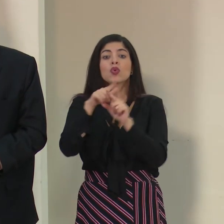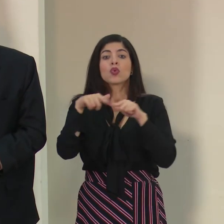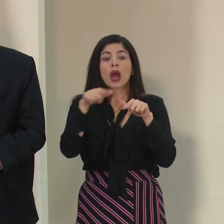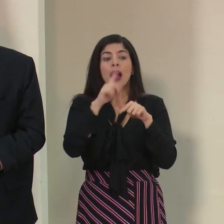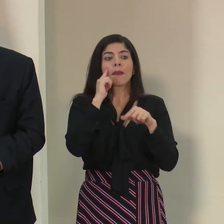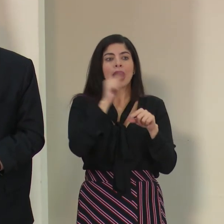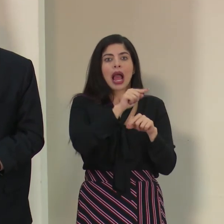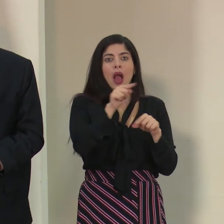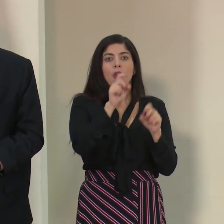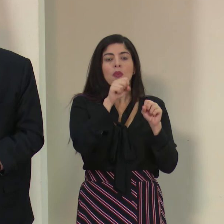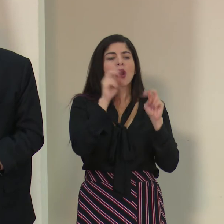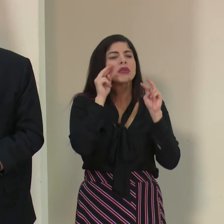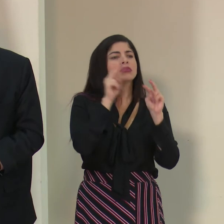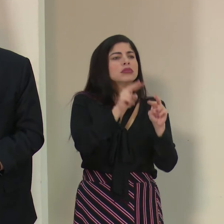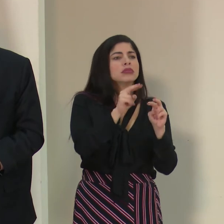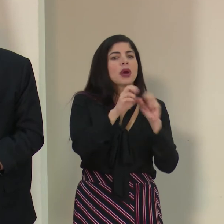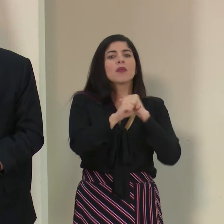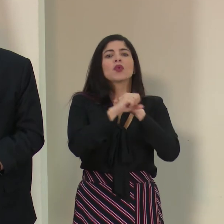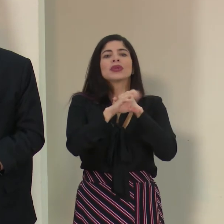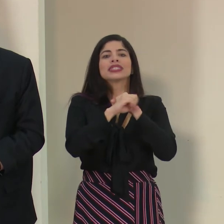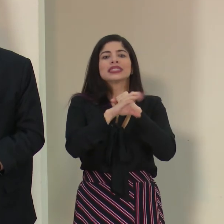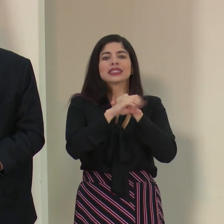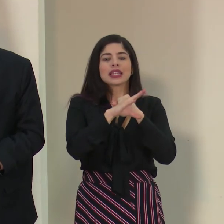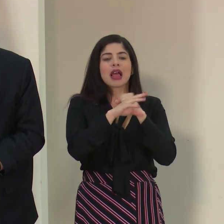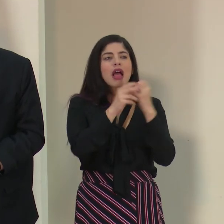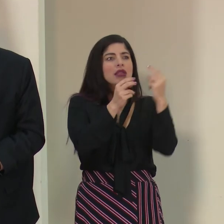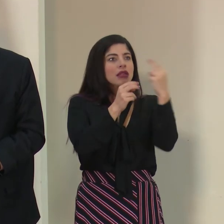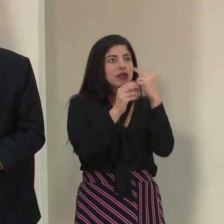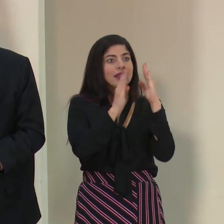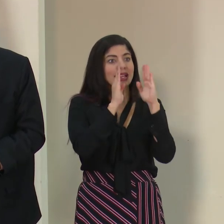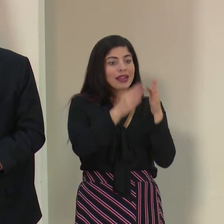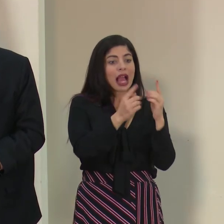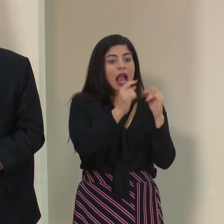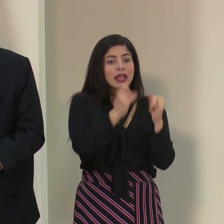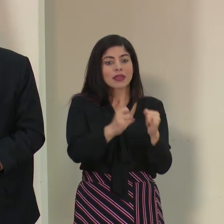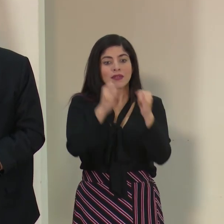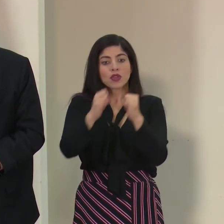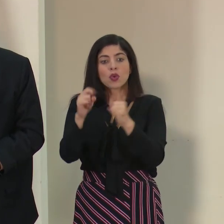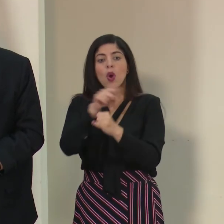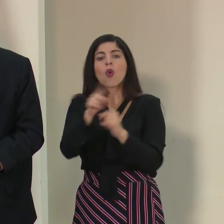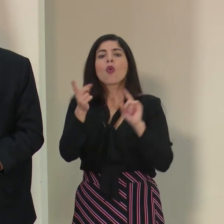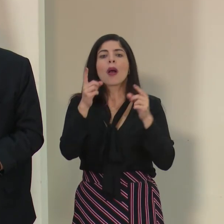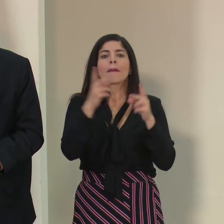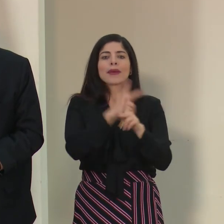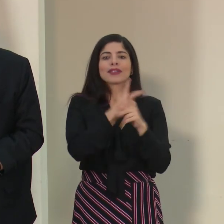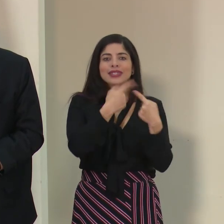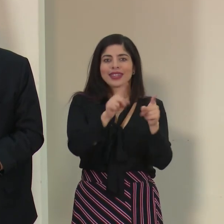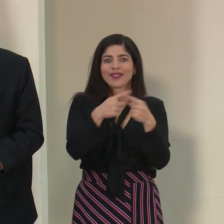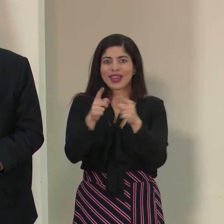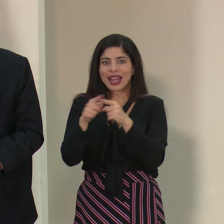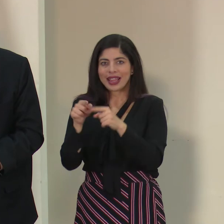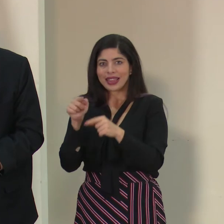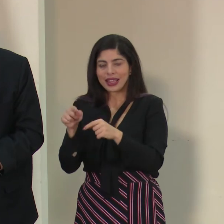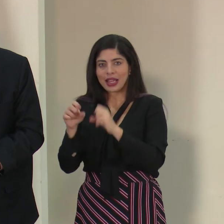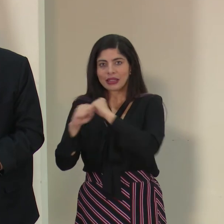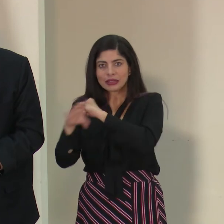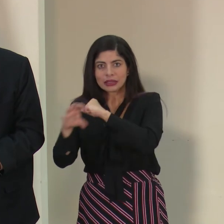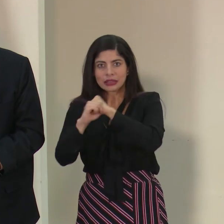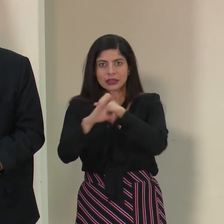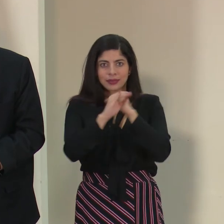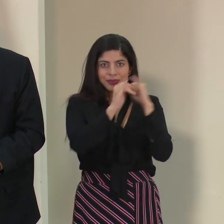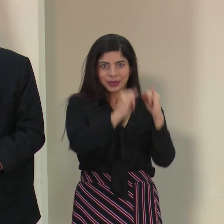cada uno de ellos en cuanto a cuáles son las medidas que tienen que tomar de prevención respecto a estos casos. También se ha instruido a todos los